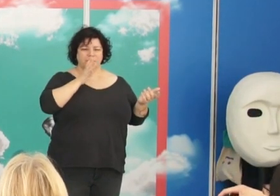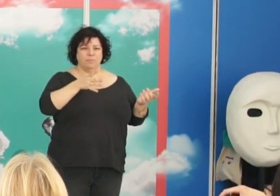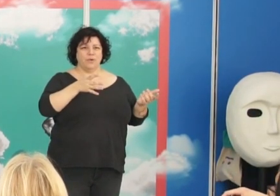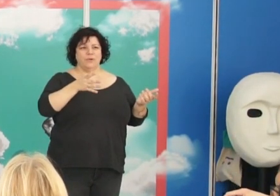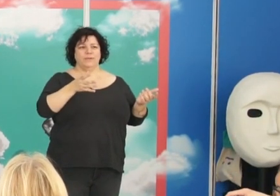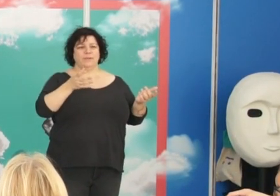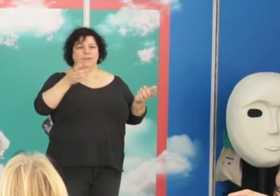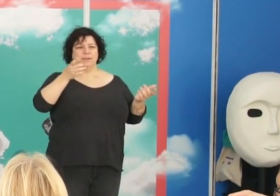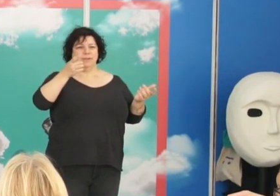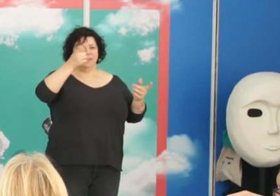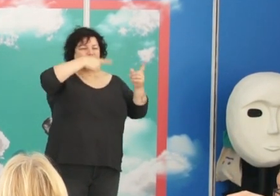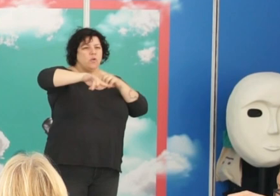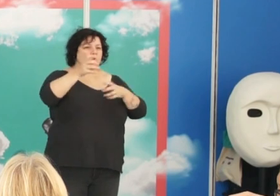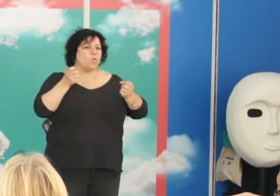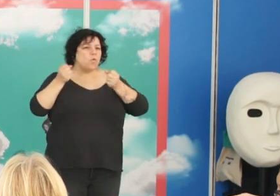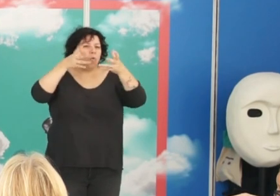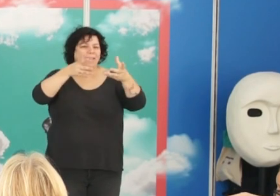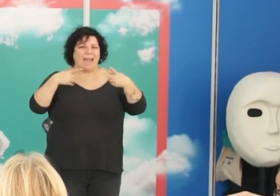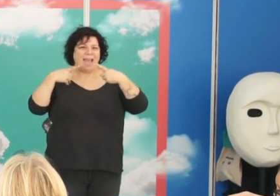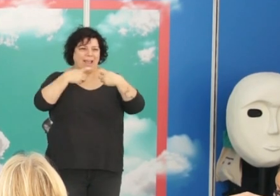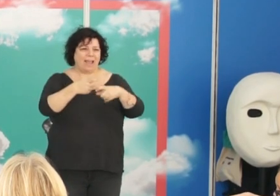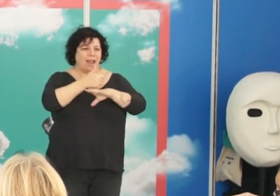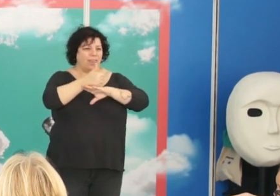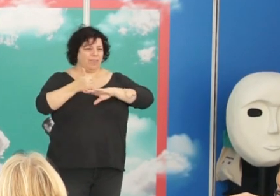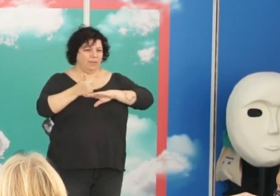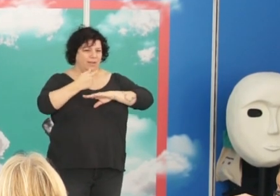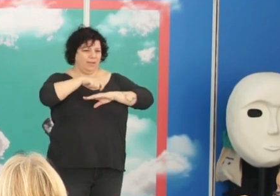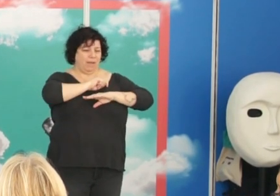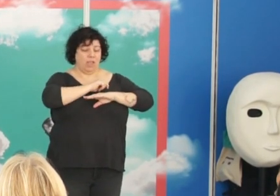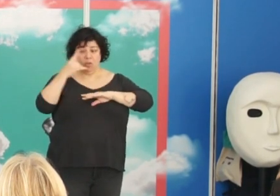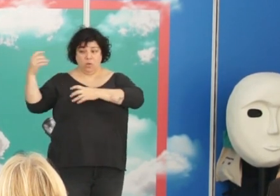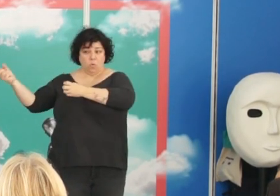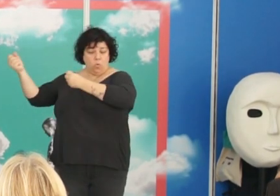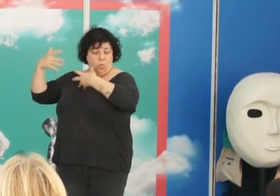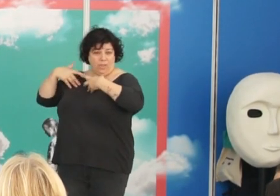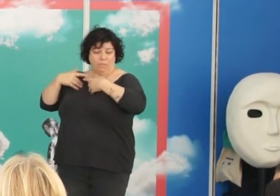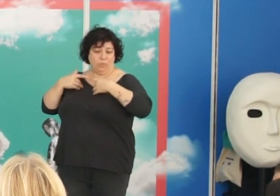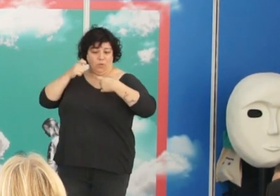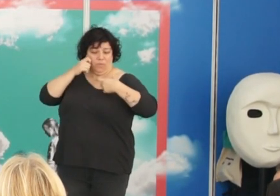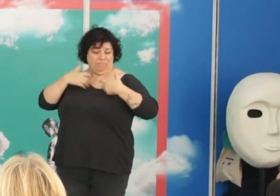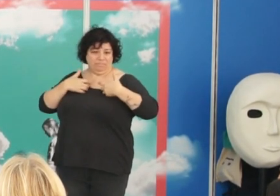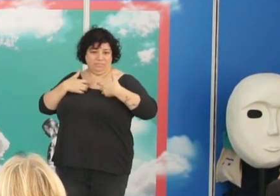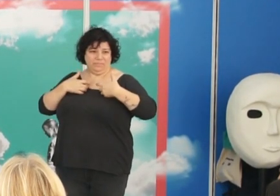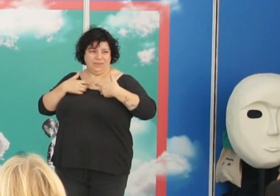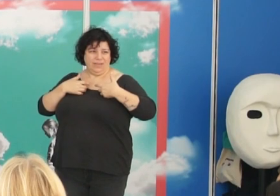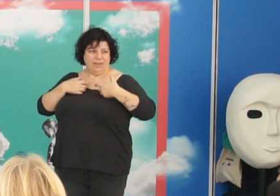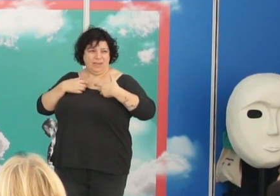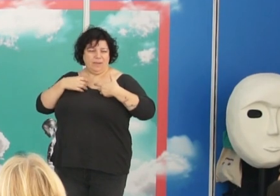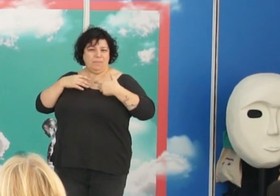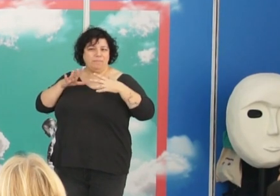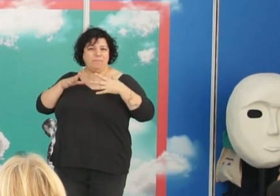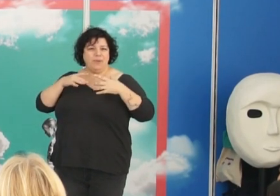sé cómo les han contado ustedes la guerra civil española, sé cómo me la contaron a mí, y no perdamos de